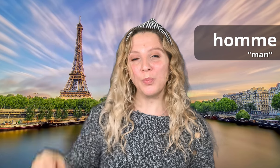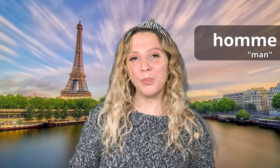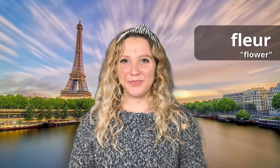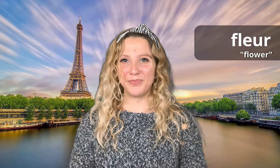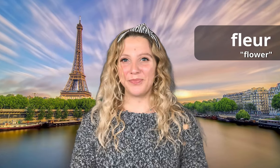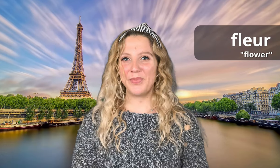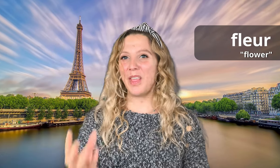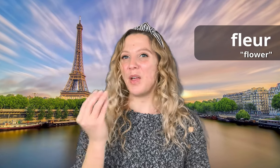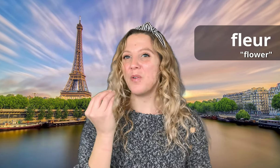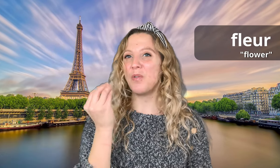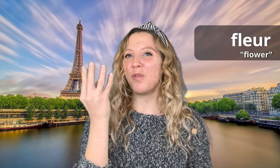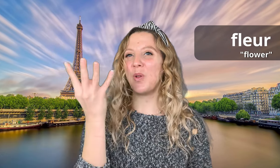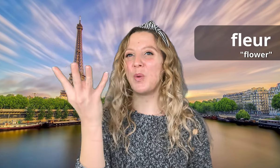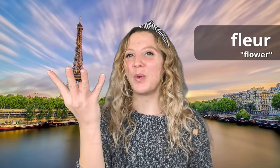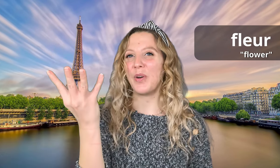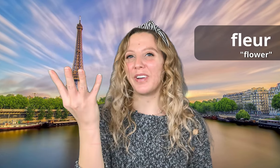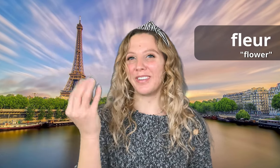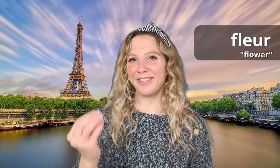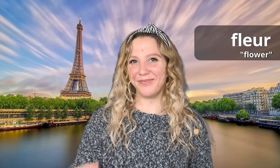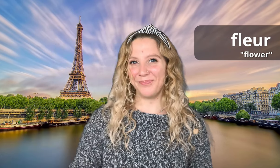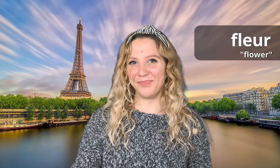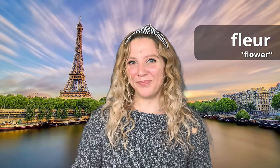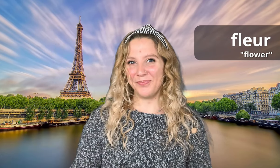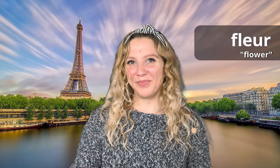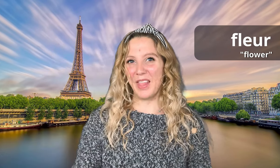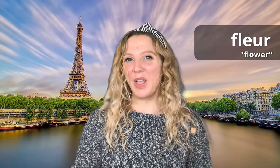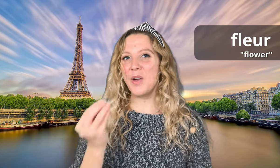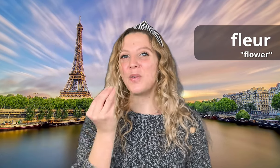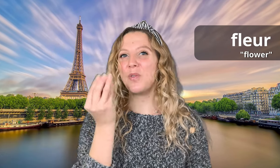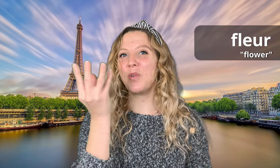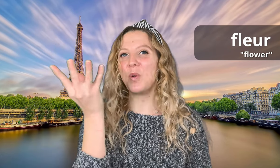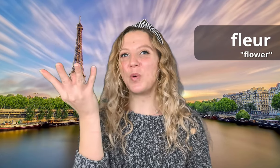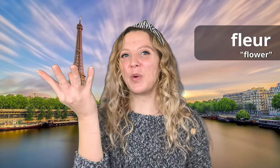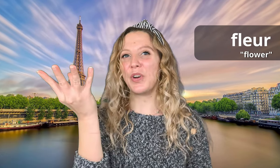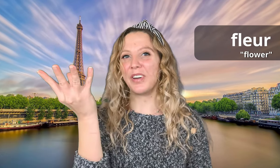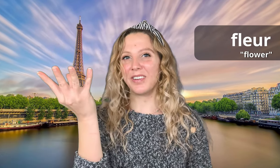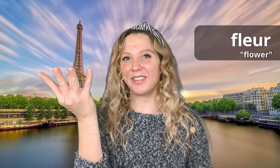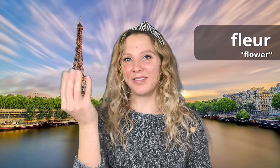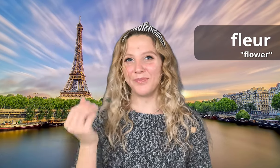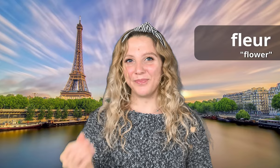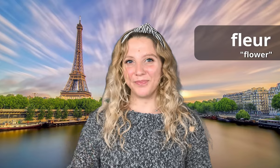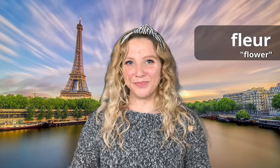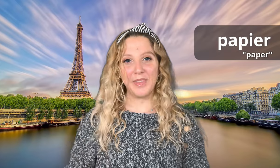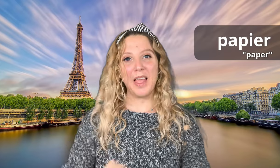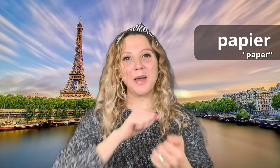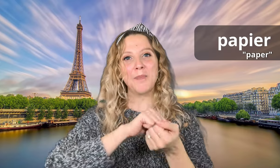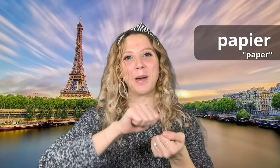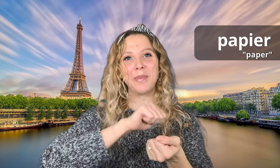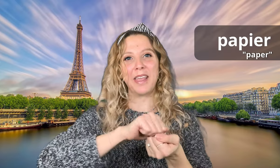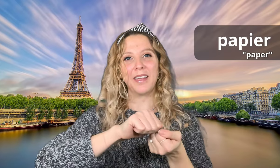Flour Flour Flour Papier